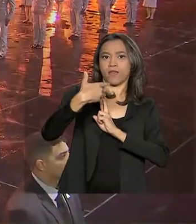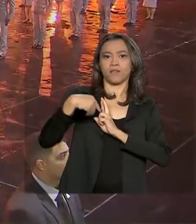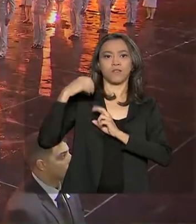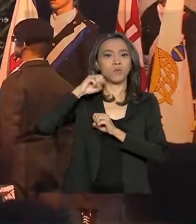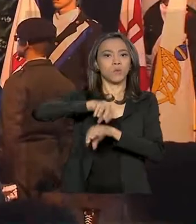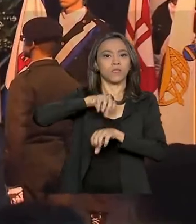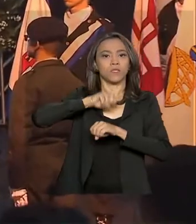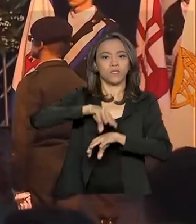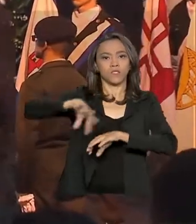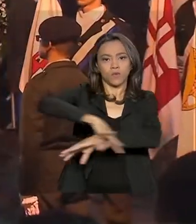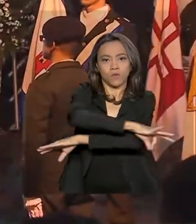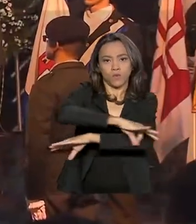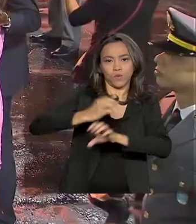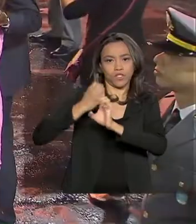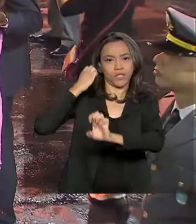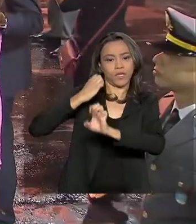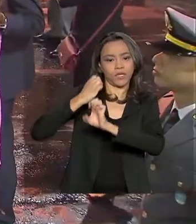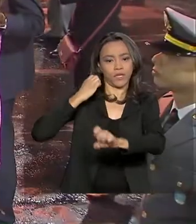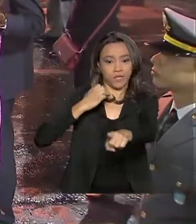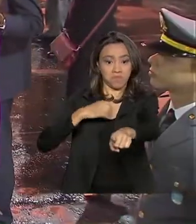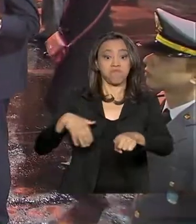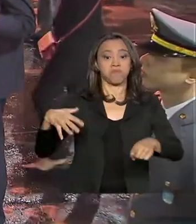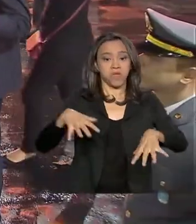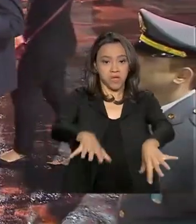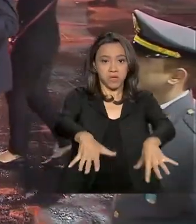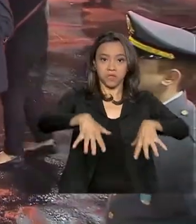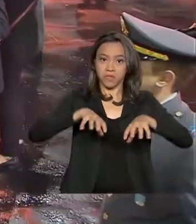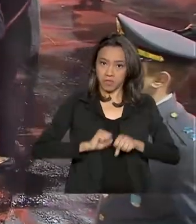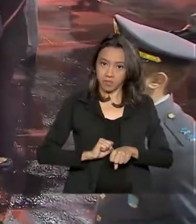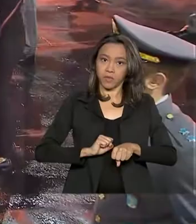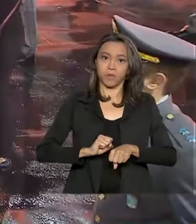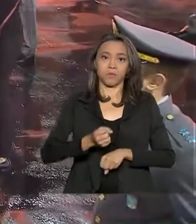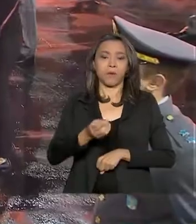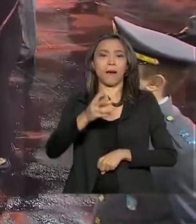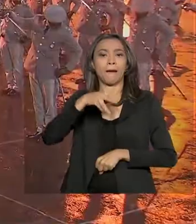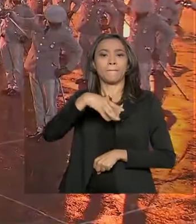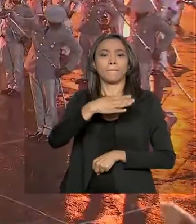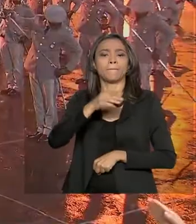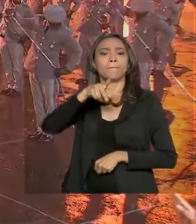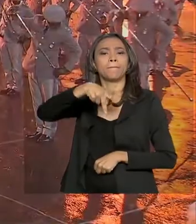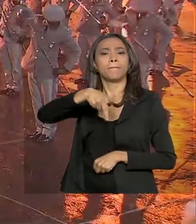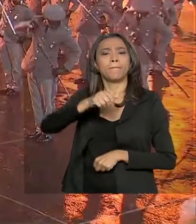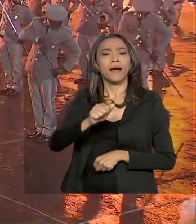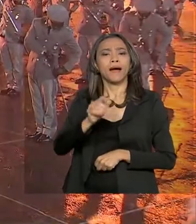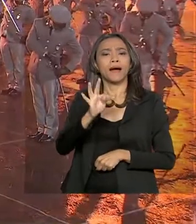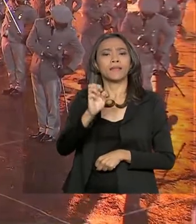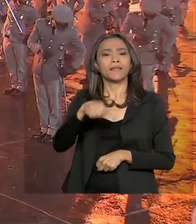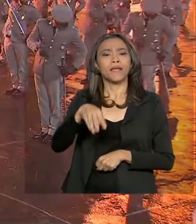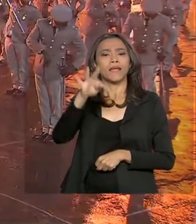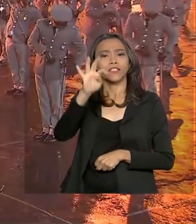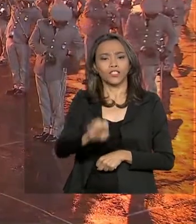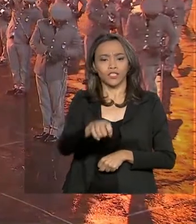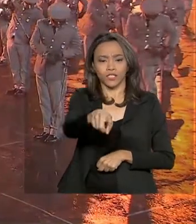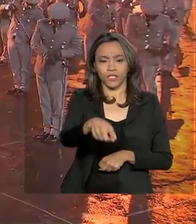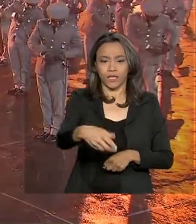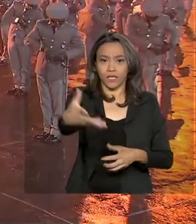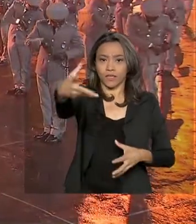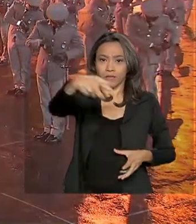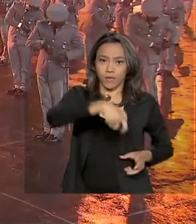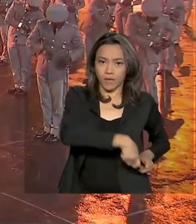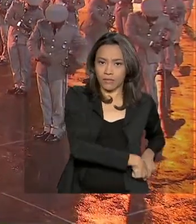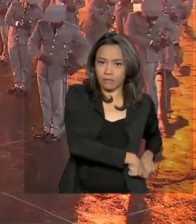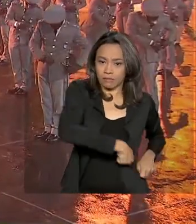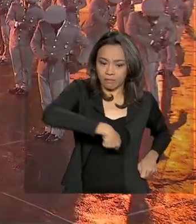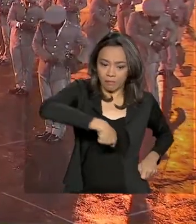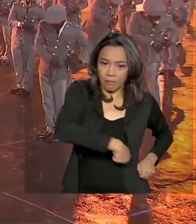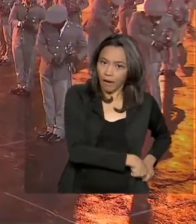Desses, 58 receberam a patente de tenente. Eles ganharam a espada que simboliza o posto de oficial do exército e